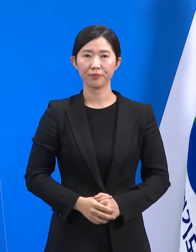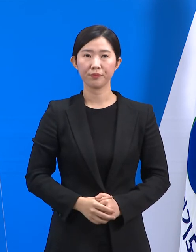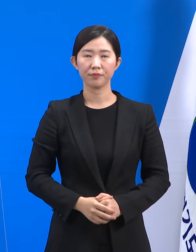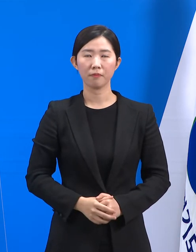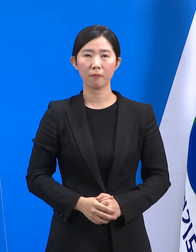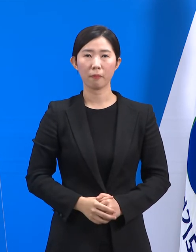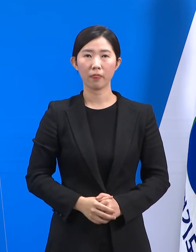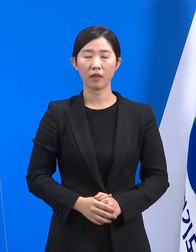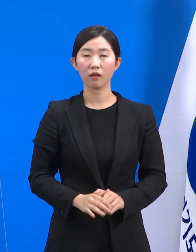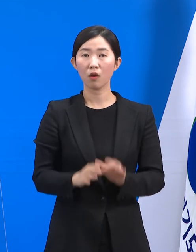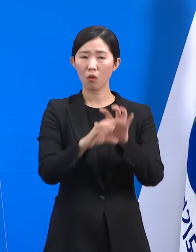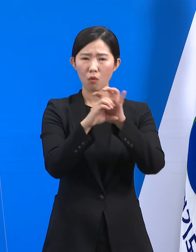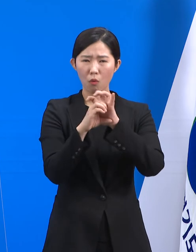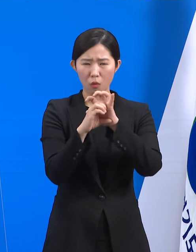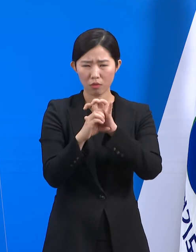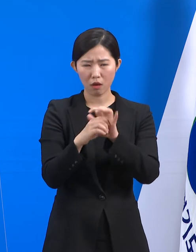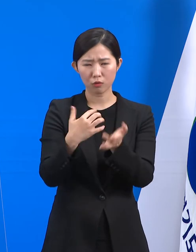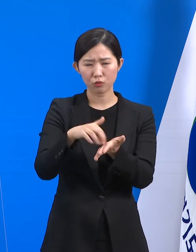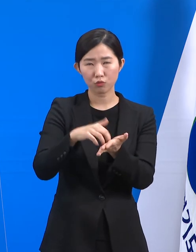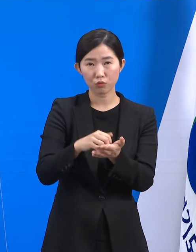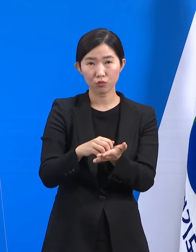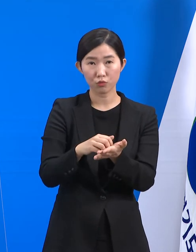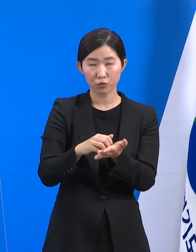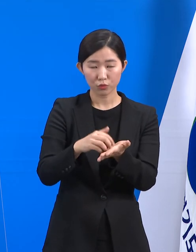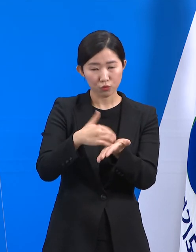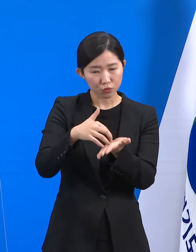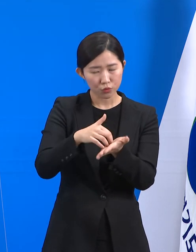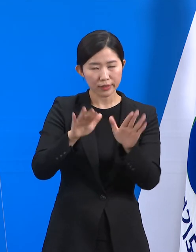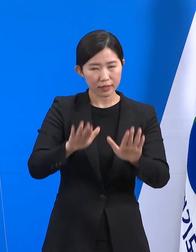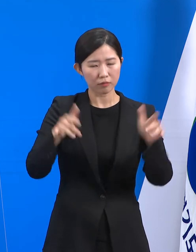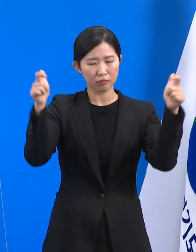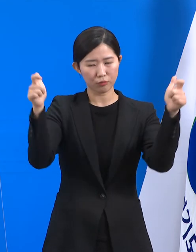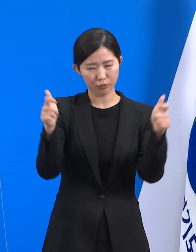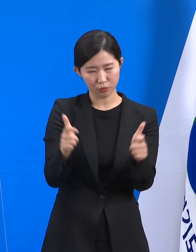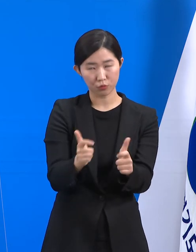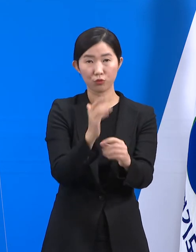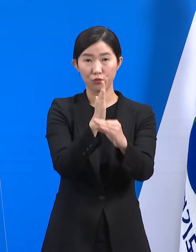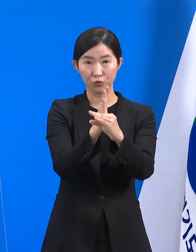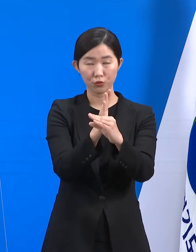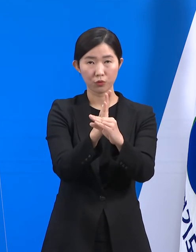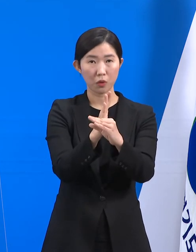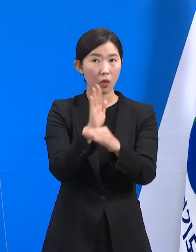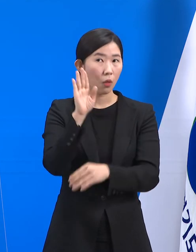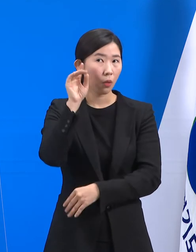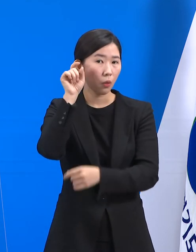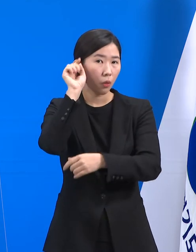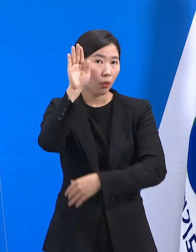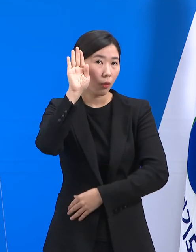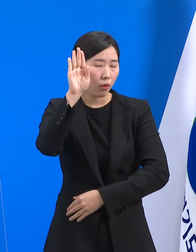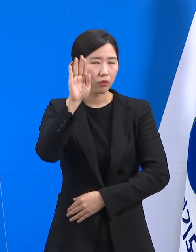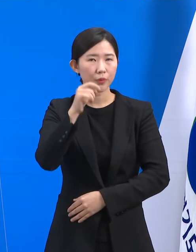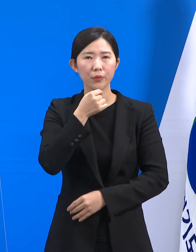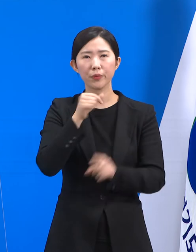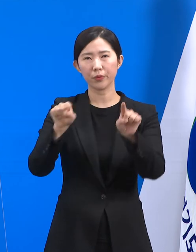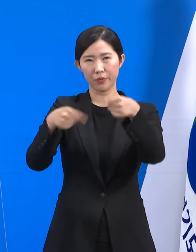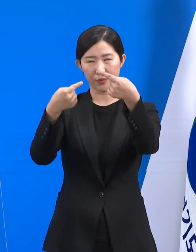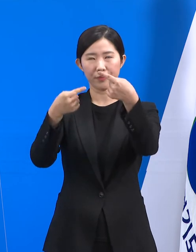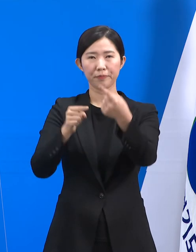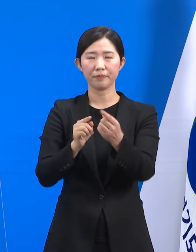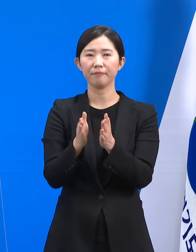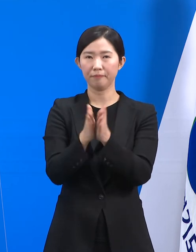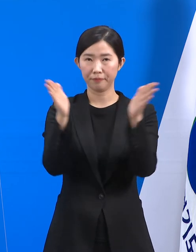코로나19 확산세가 감소 국면으로 가는 길목에서 설 연휴를 맞게 되었습니다. 개인